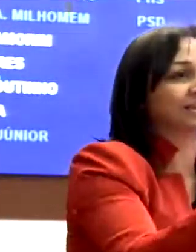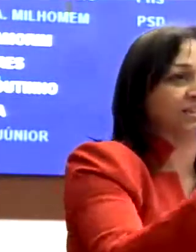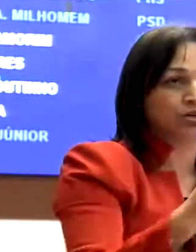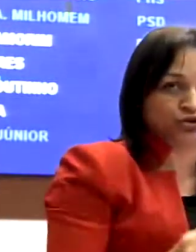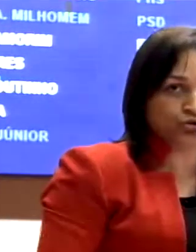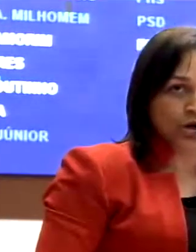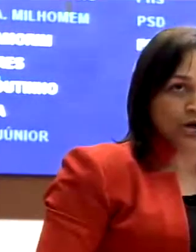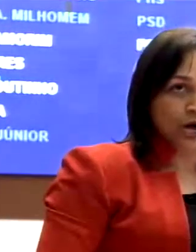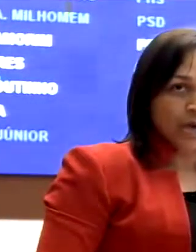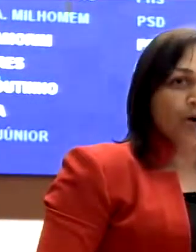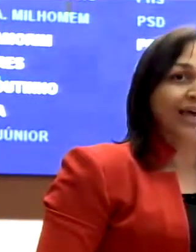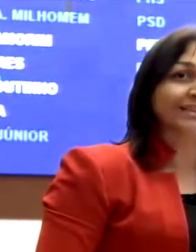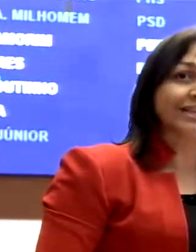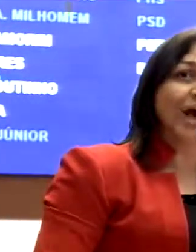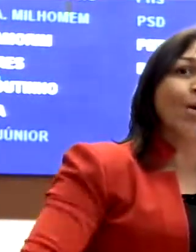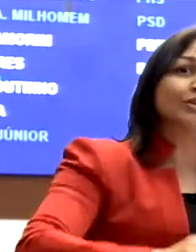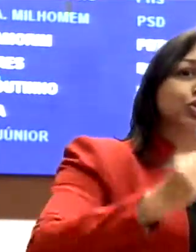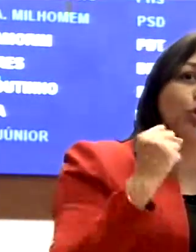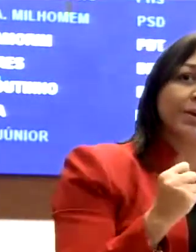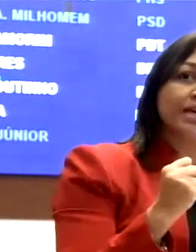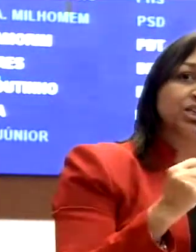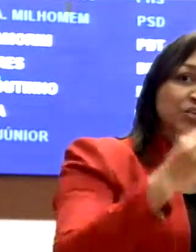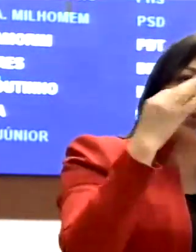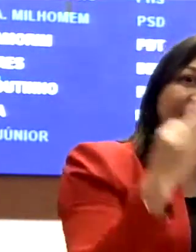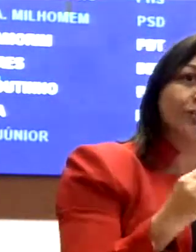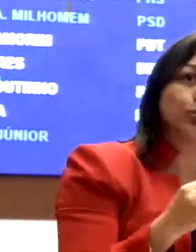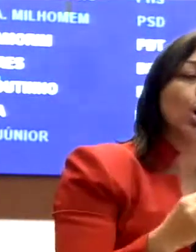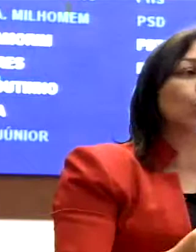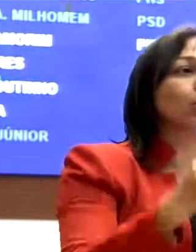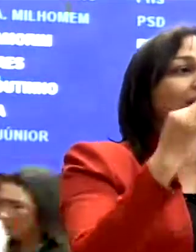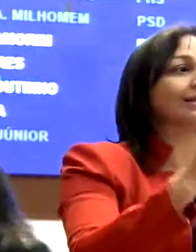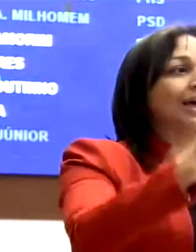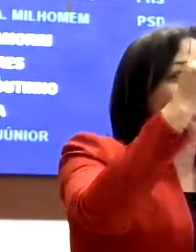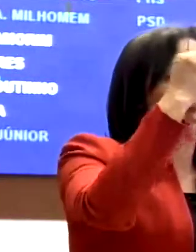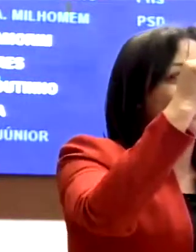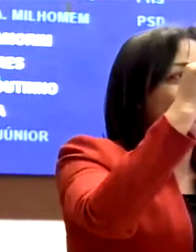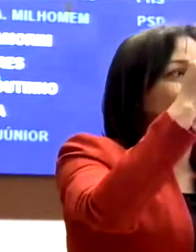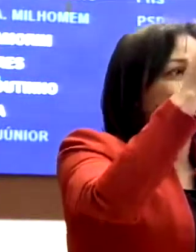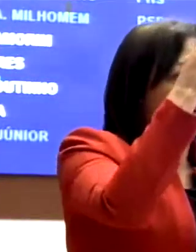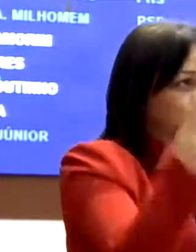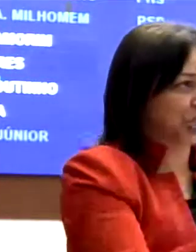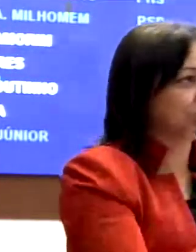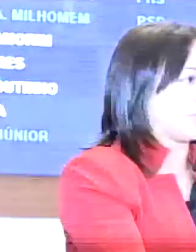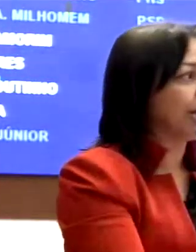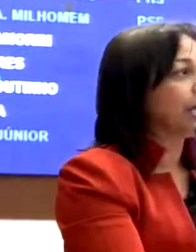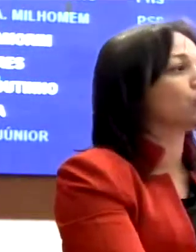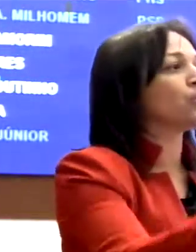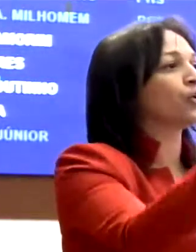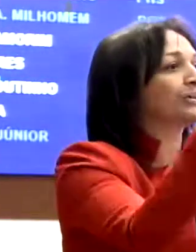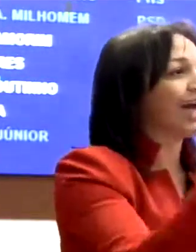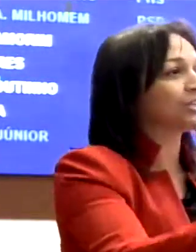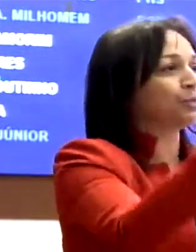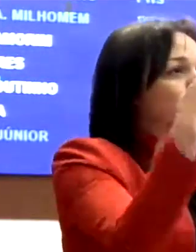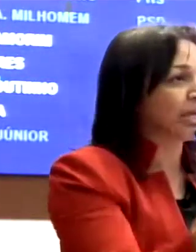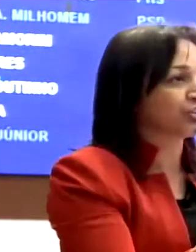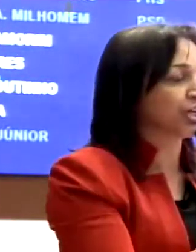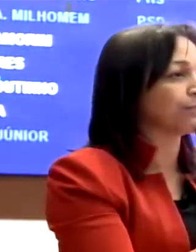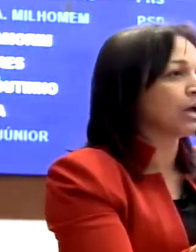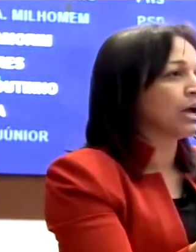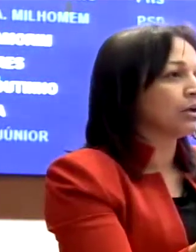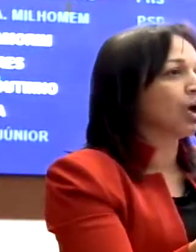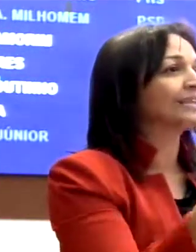assumisse isso. Porque se não assumir, de fato, com determinação efetiva e com vontade